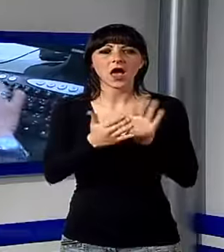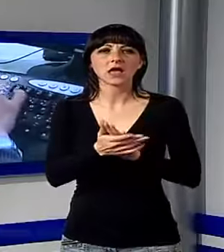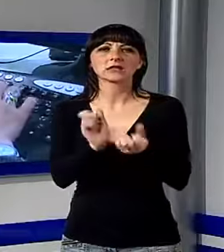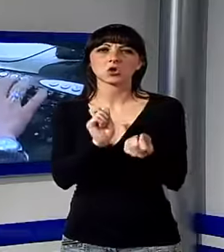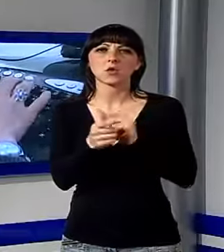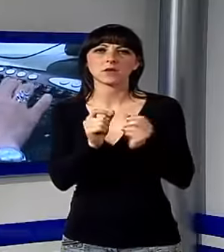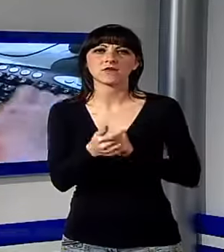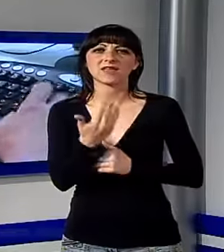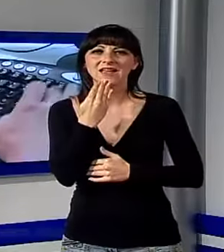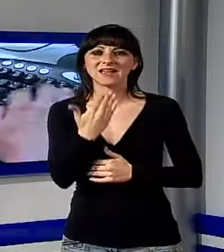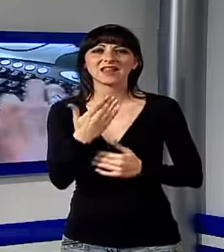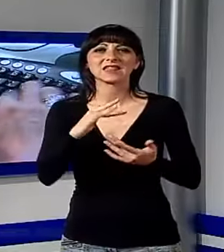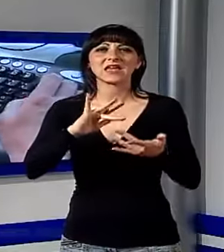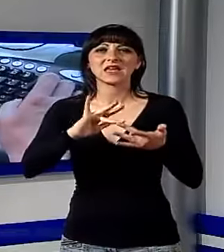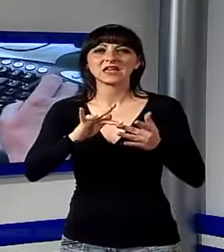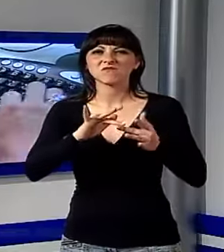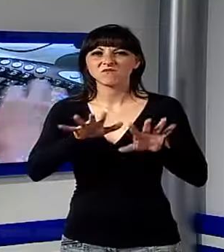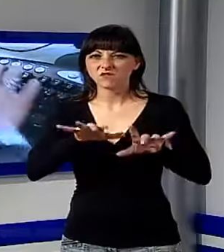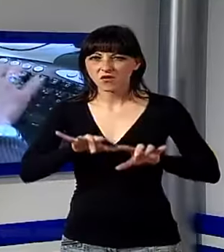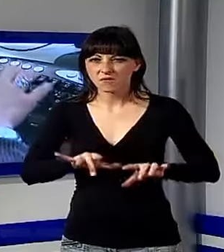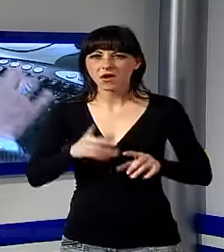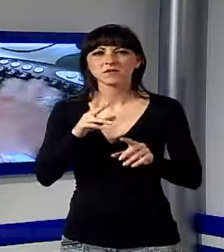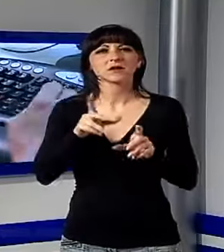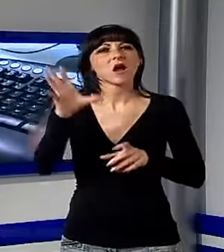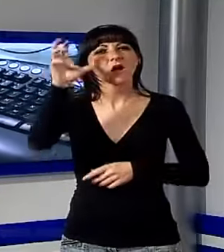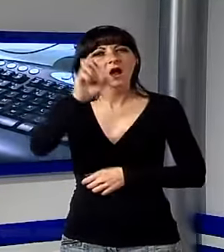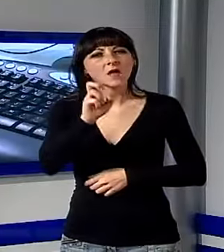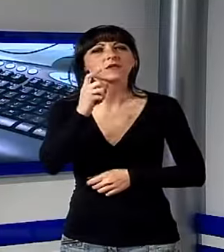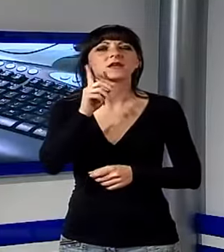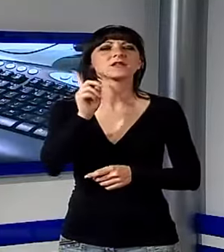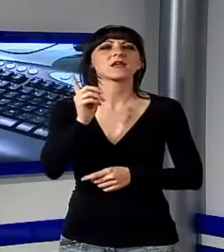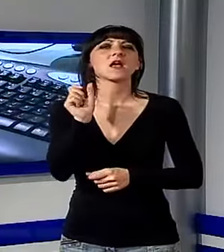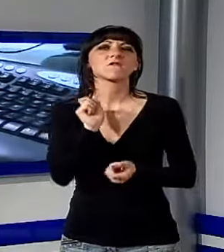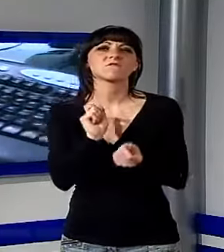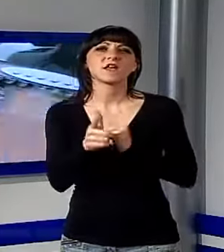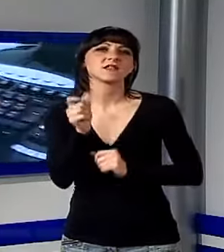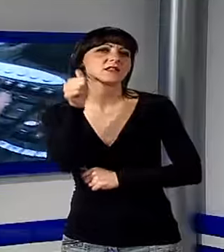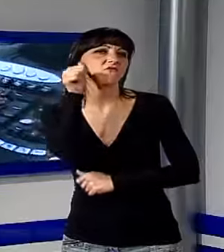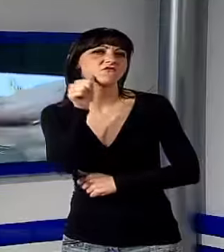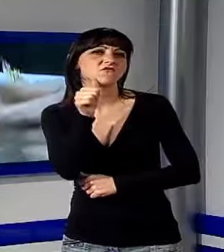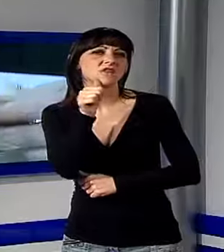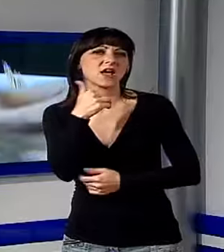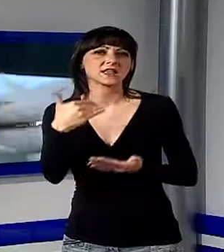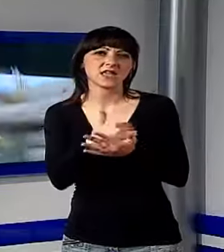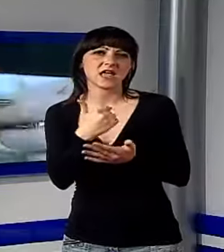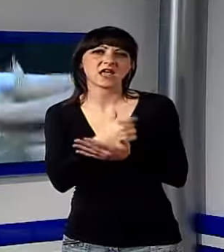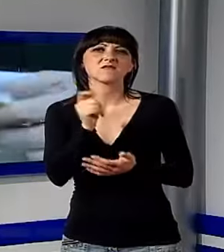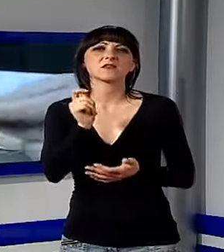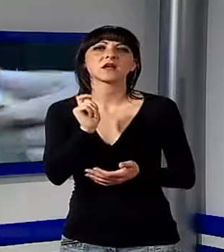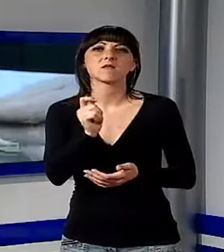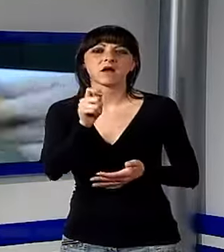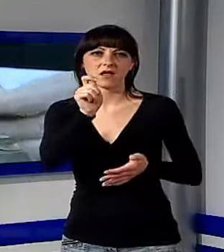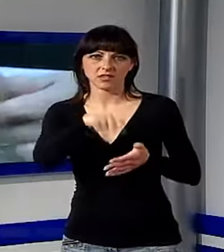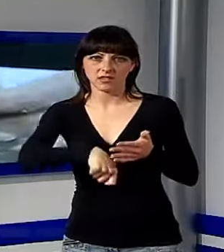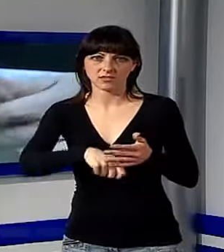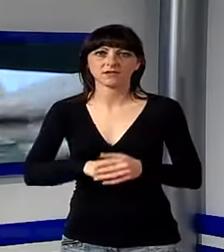sistemi informatici per comprendere se vi siano casi di vendite simulate per occultare base imponibile all'erario. L